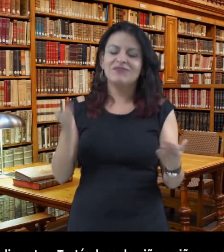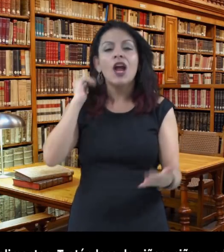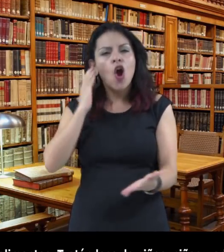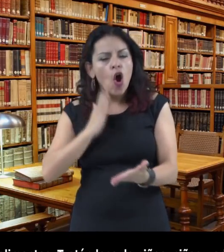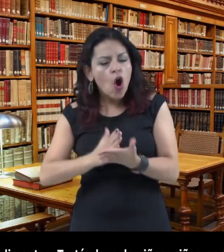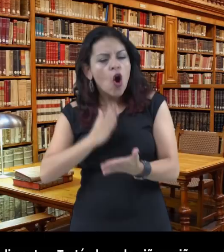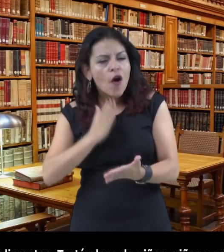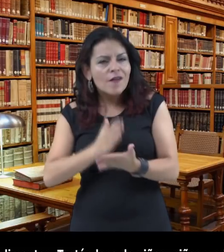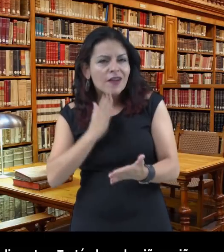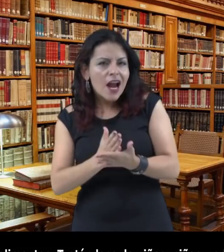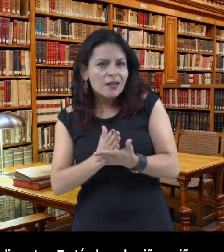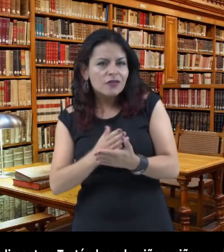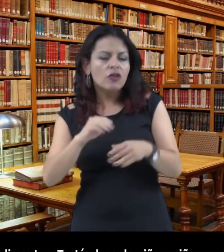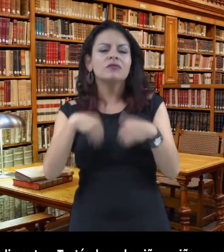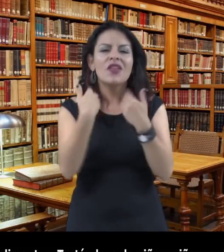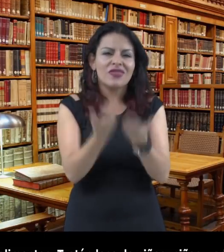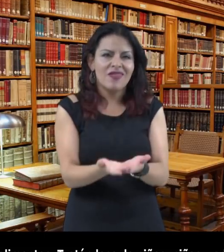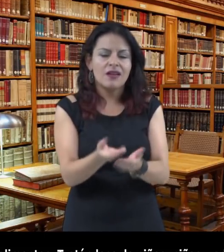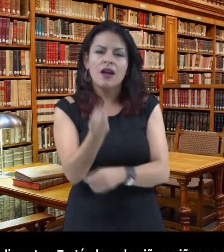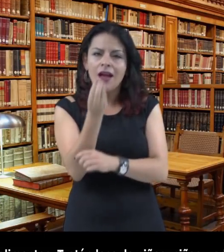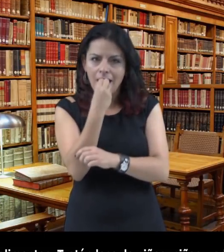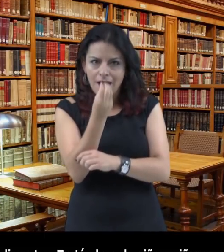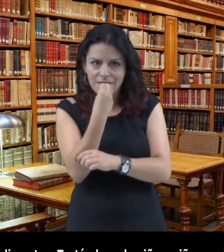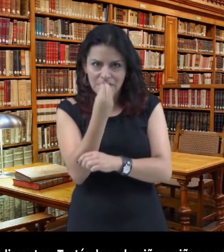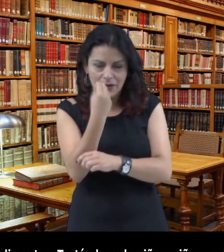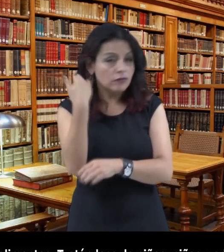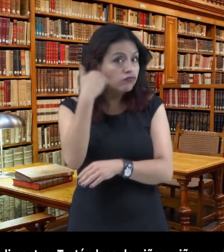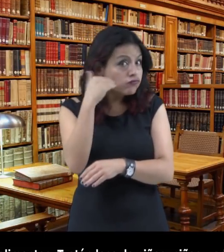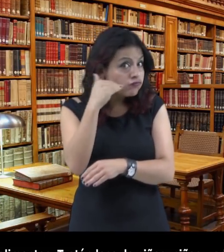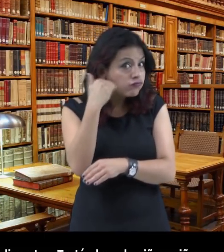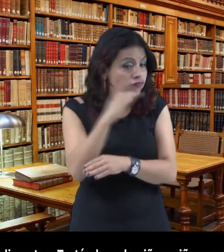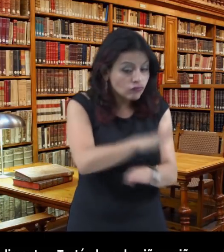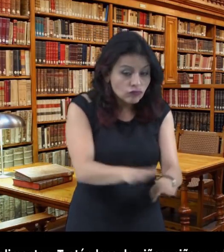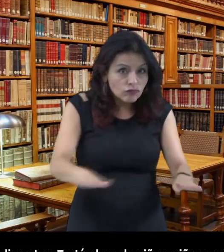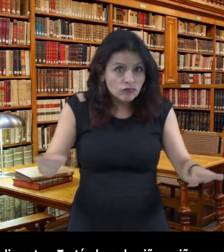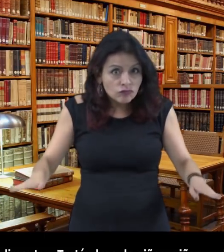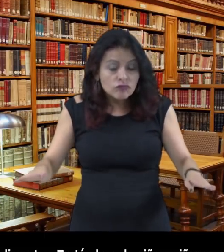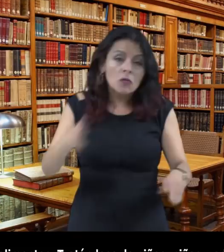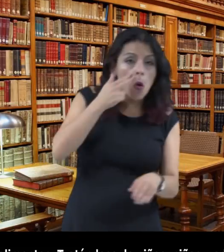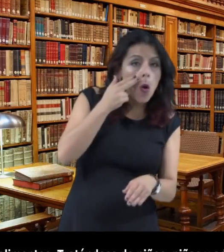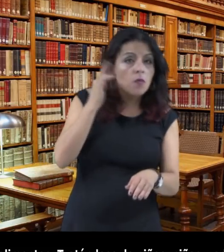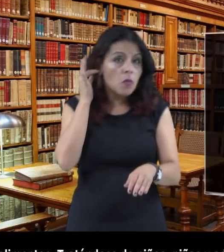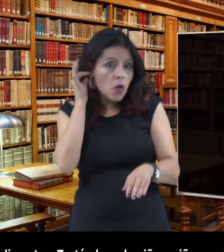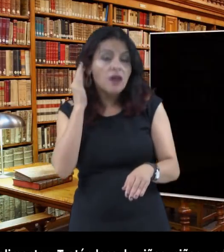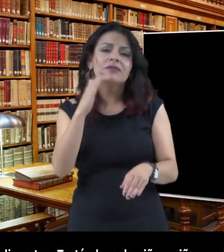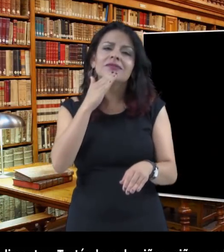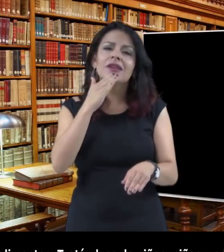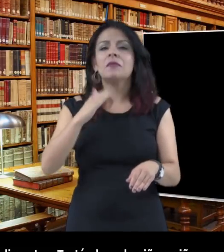Es la obligación de dar alimentos. Tratándose de niños, niñas y adolescentes, incluye además enseñanza básica, media y el